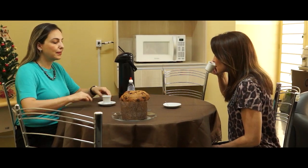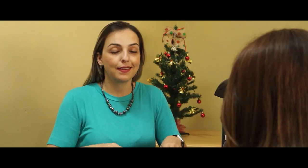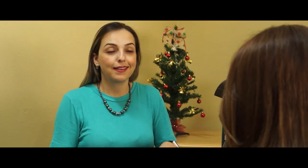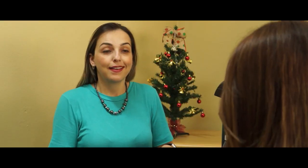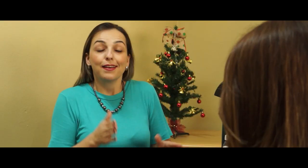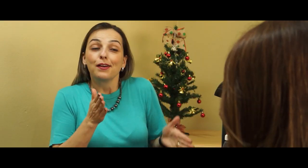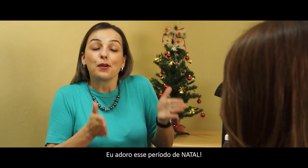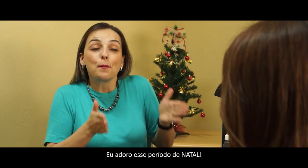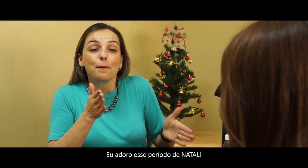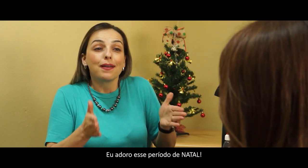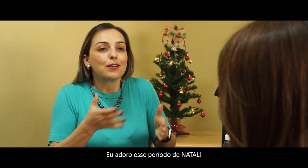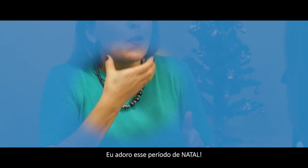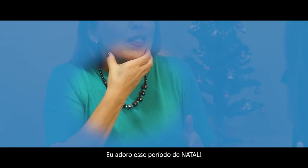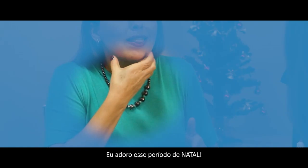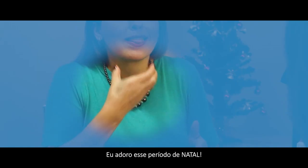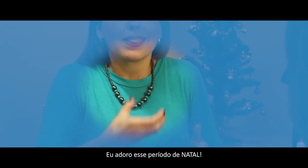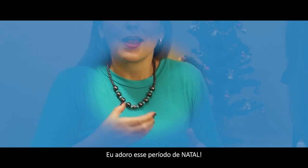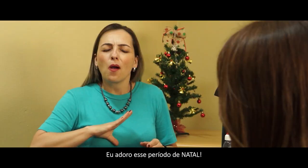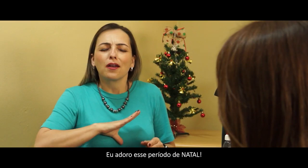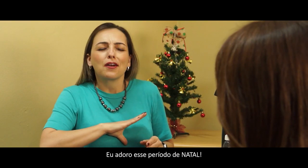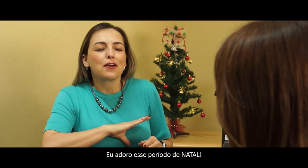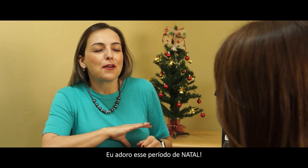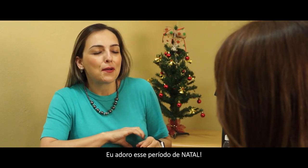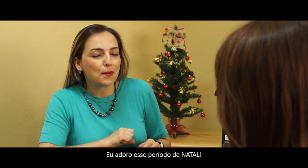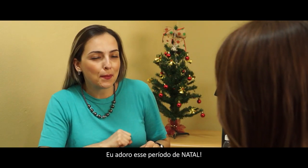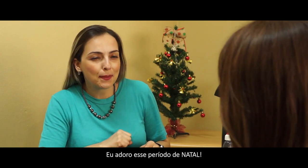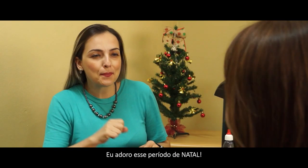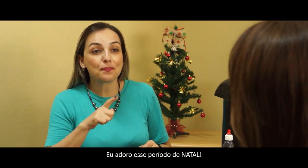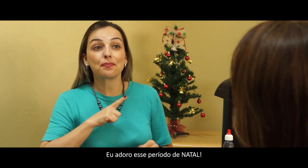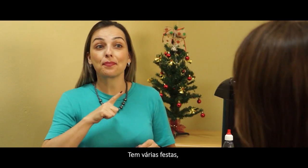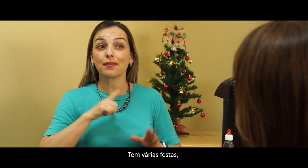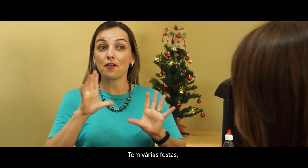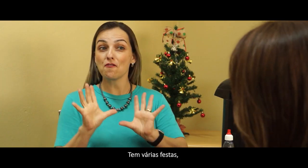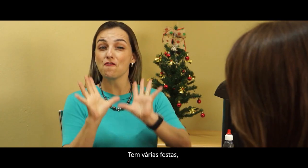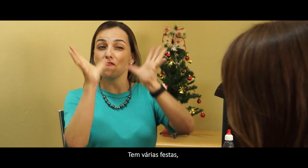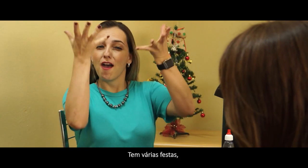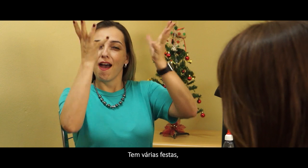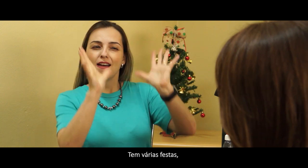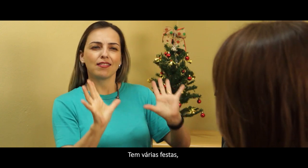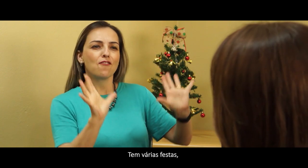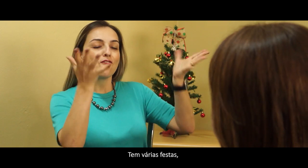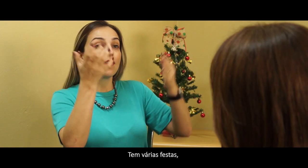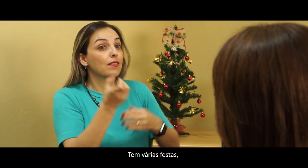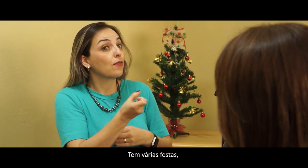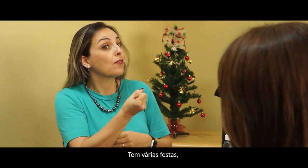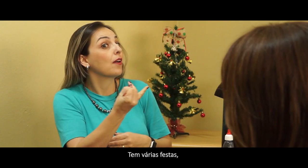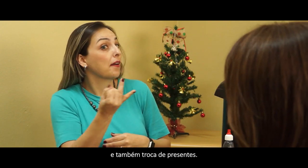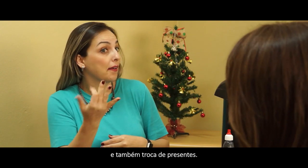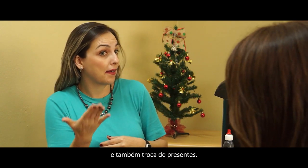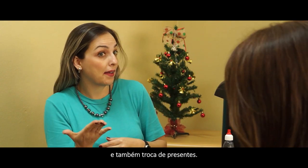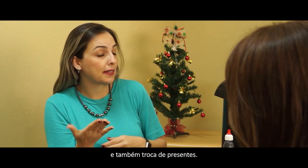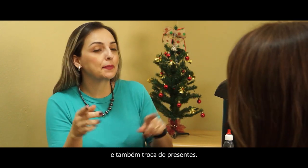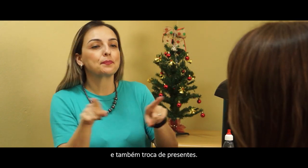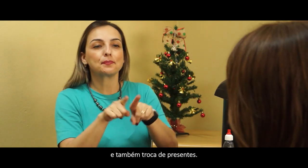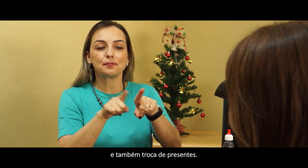Eu adoro esse período de Natal. Tem várias festas e também troca de